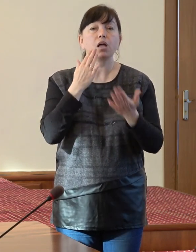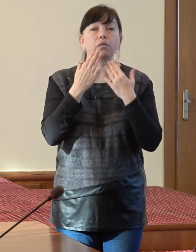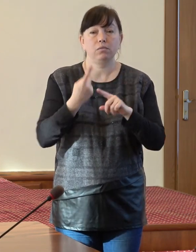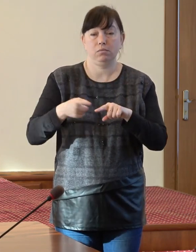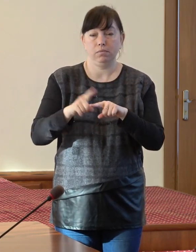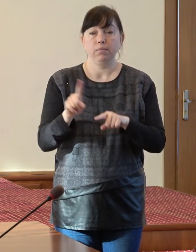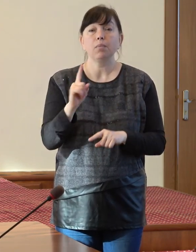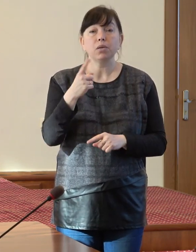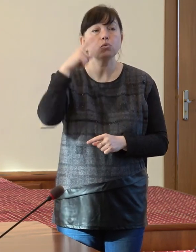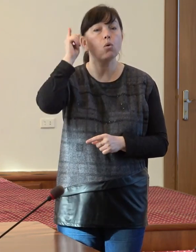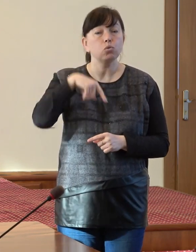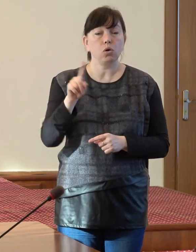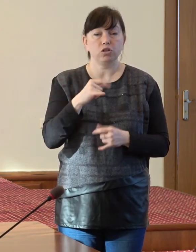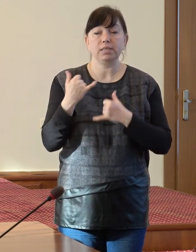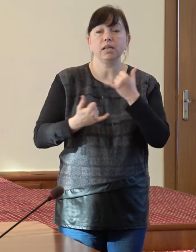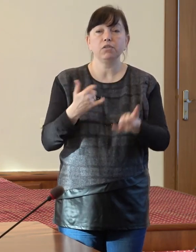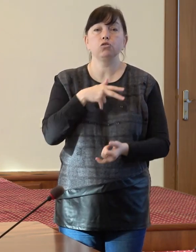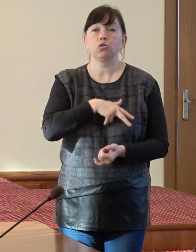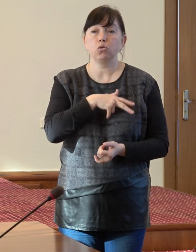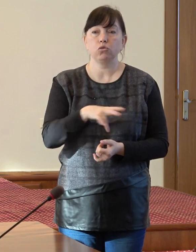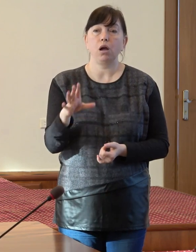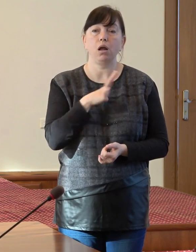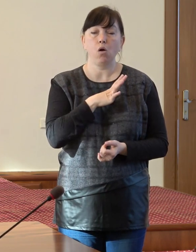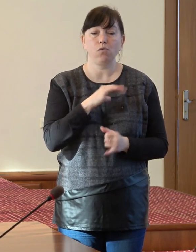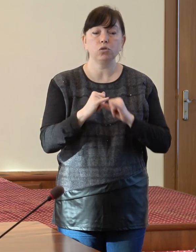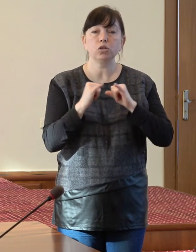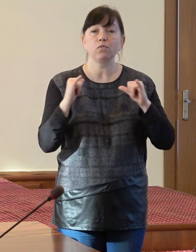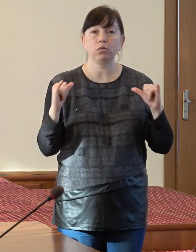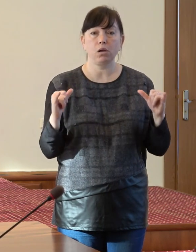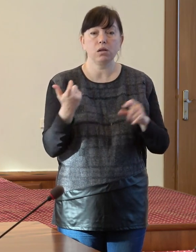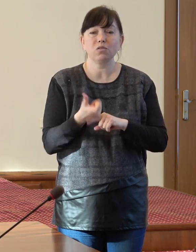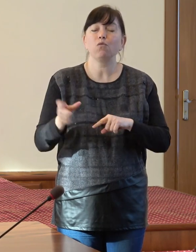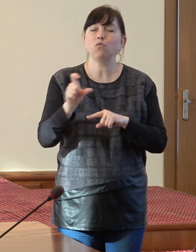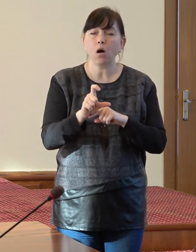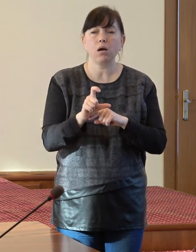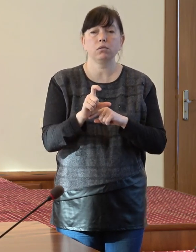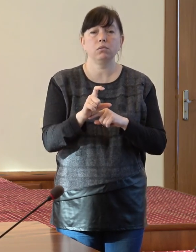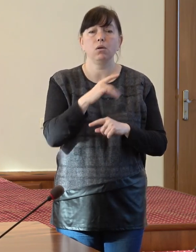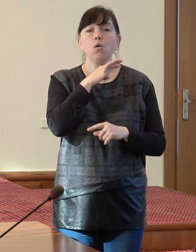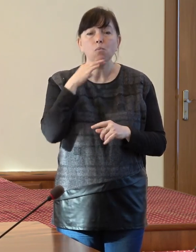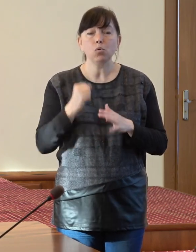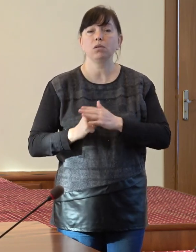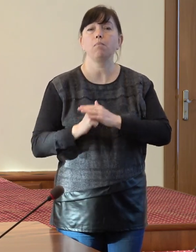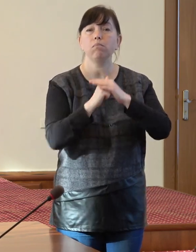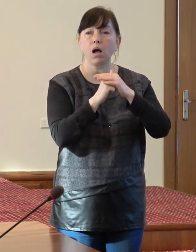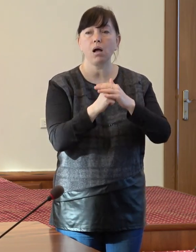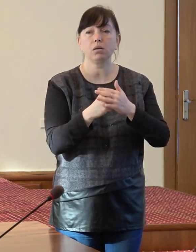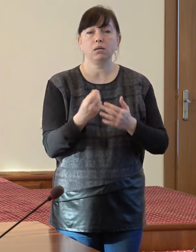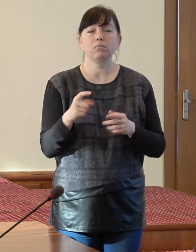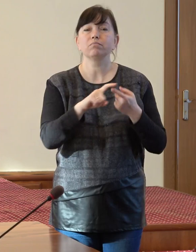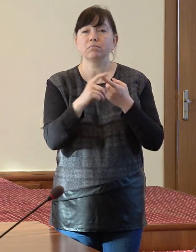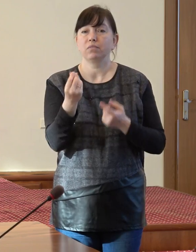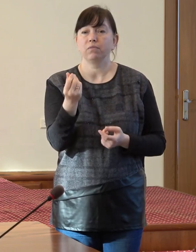cunoaștem că serviciile sociale au fost dezvoltate foarte multe în baza surselor